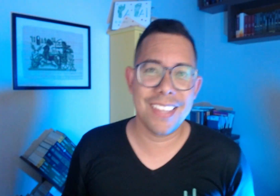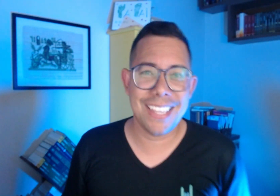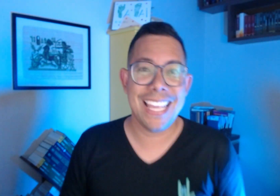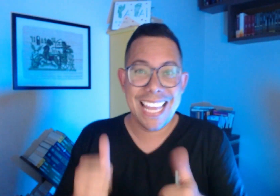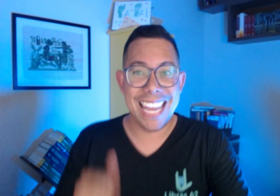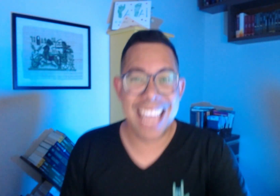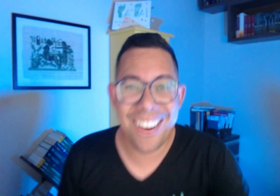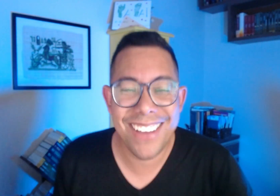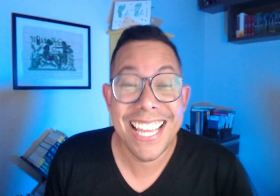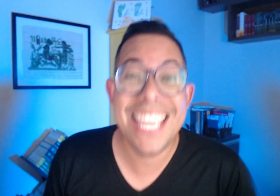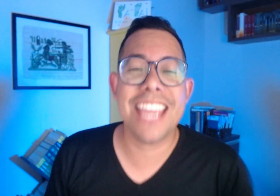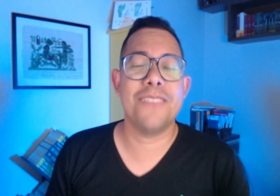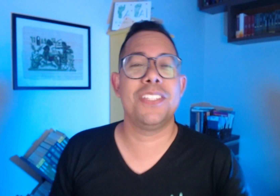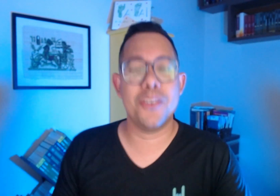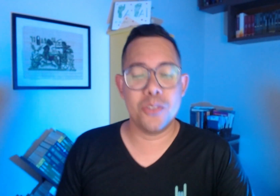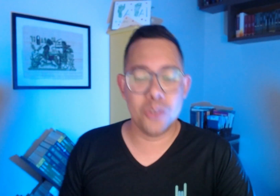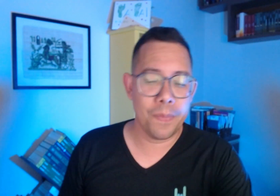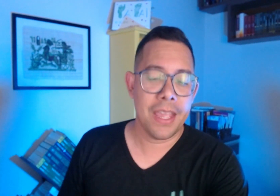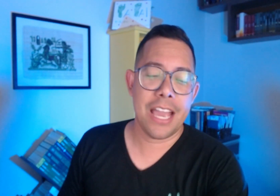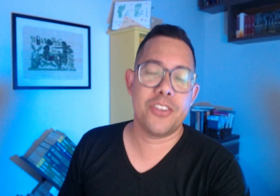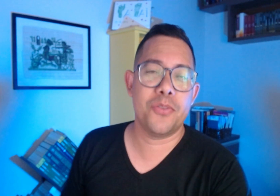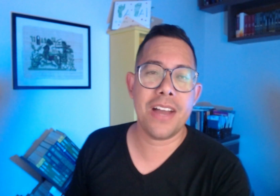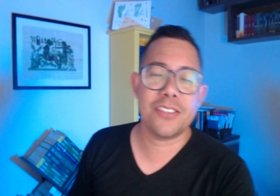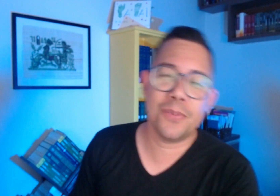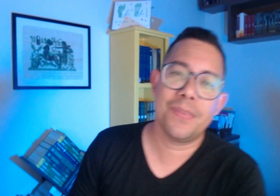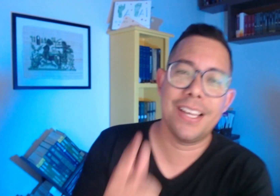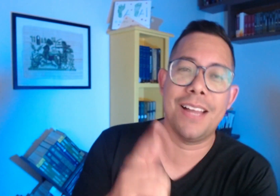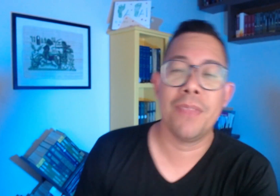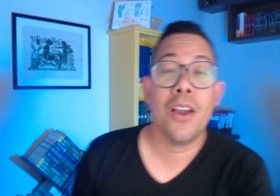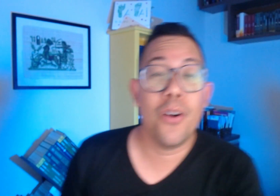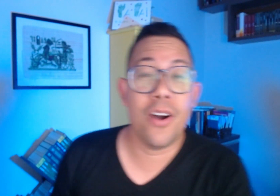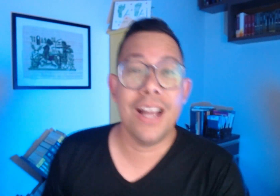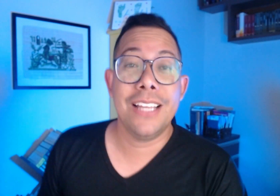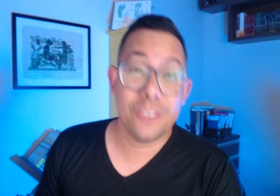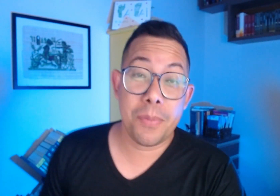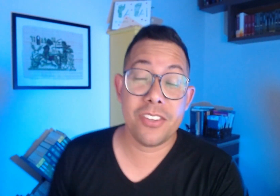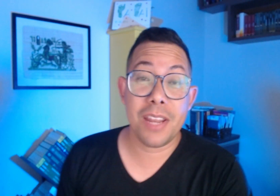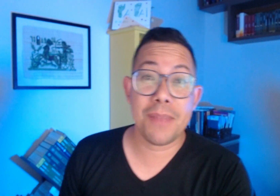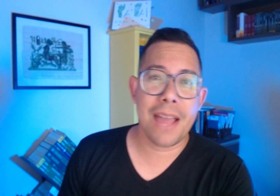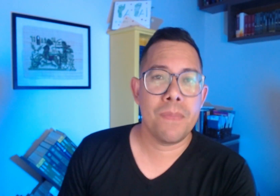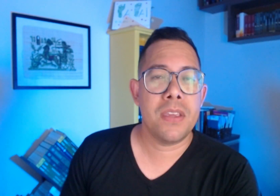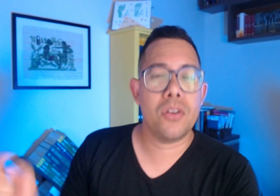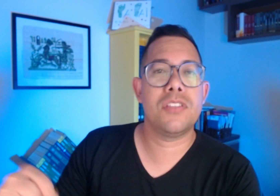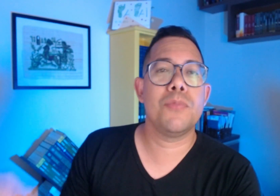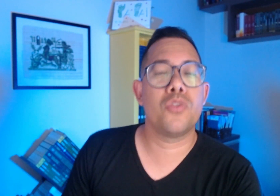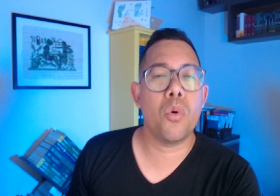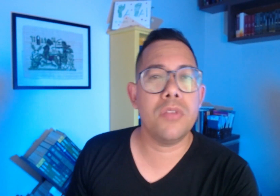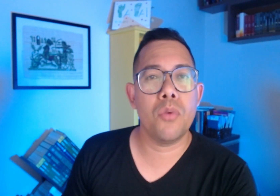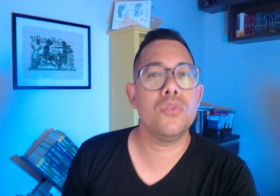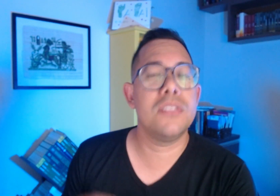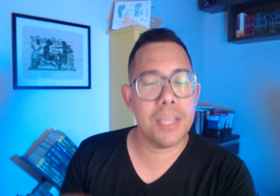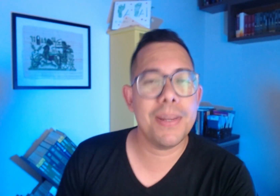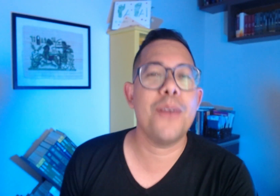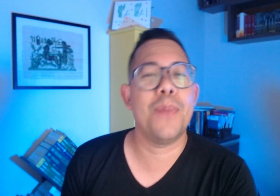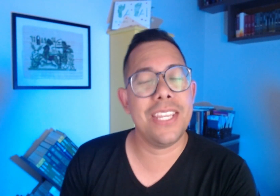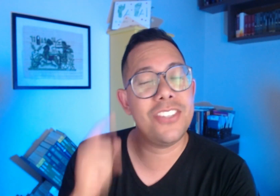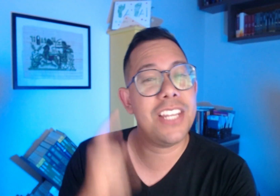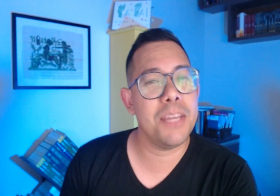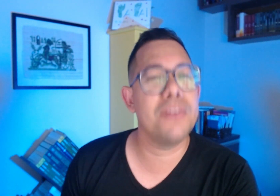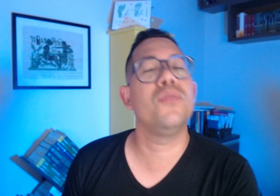Legal. E aí, você gostou? Achou fácil? Ó, só para te lembrar que nós temos conteúdo semanalmente de Libras no